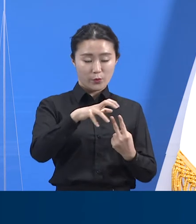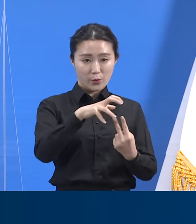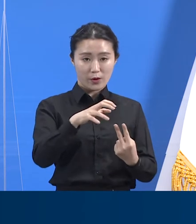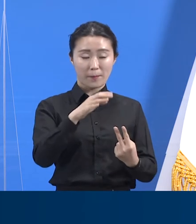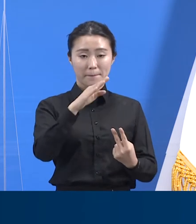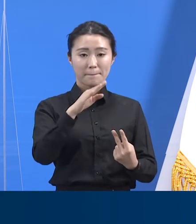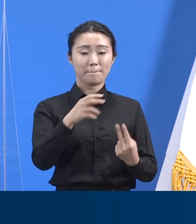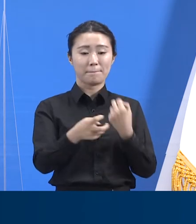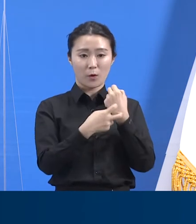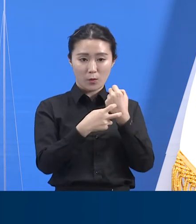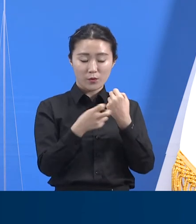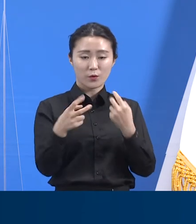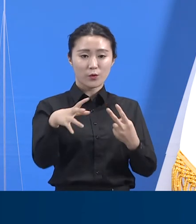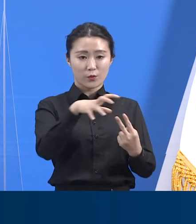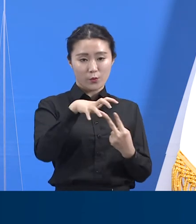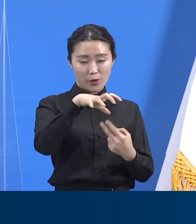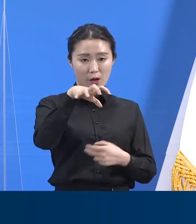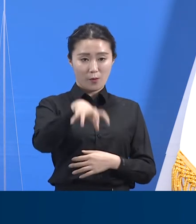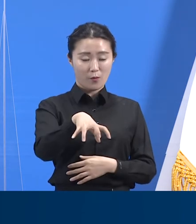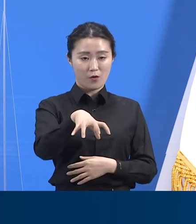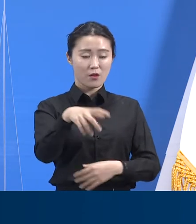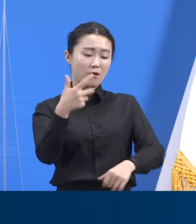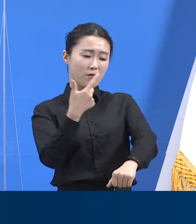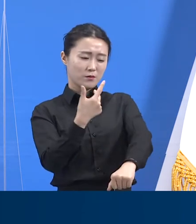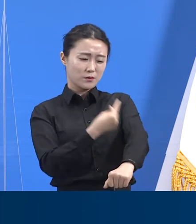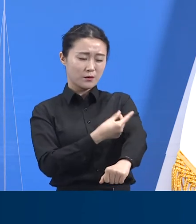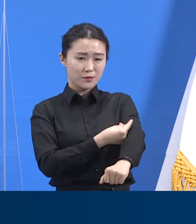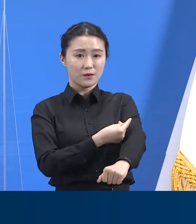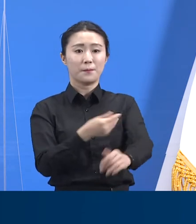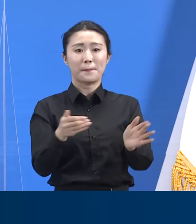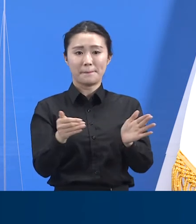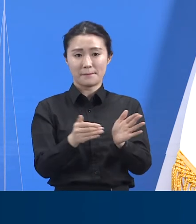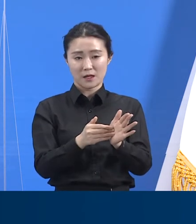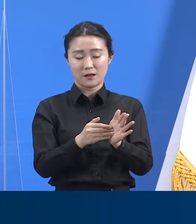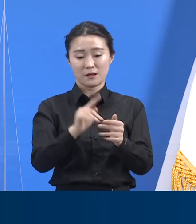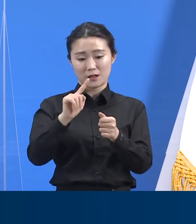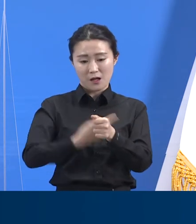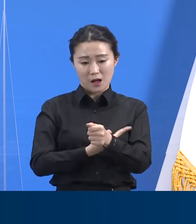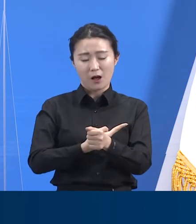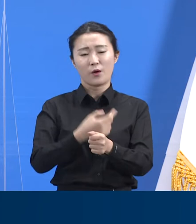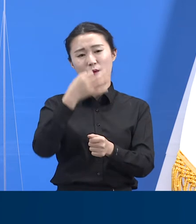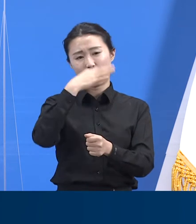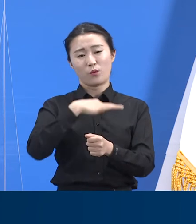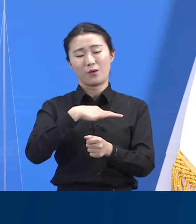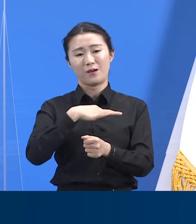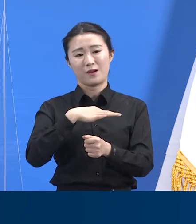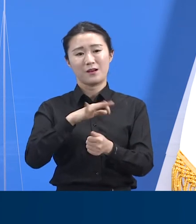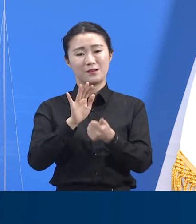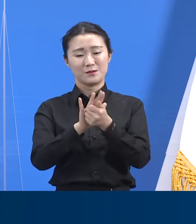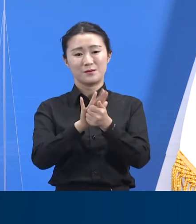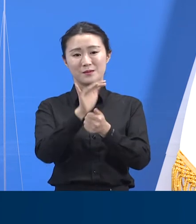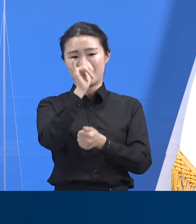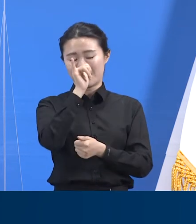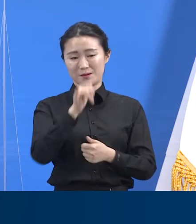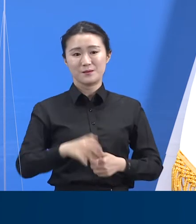입소자 중심으로 백신 접종 사업이 진행되면서 발생한 좋은 효과로 판단하고 있습니다.